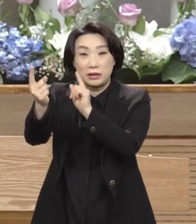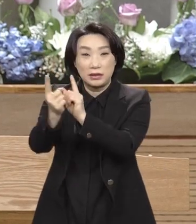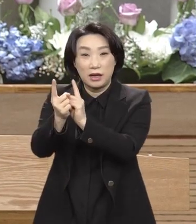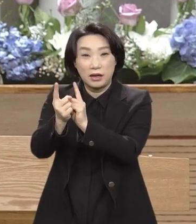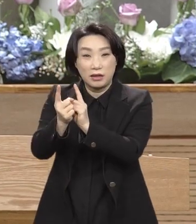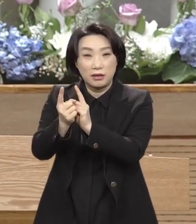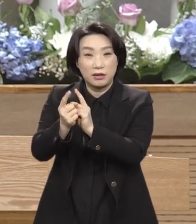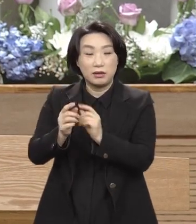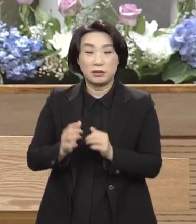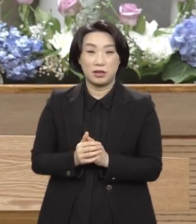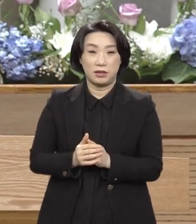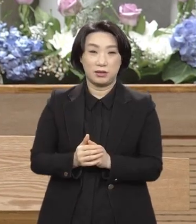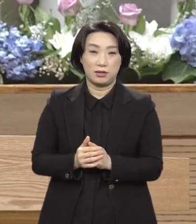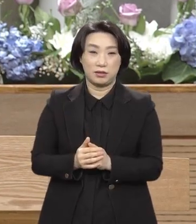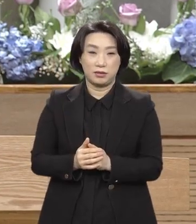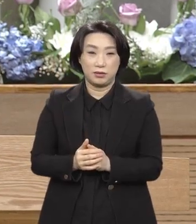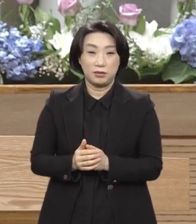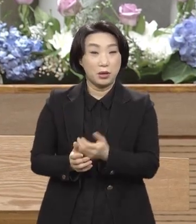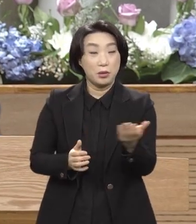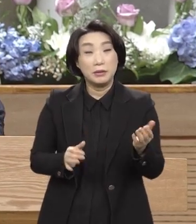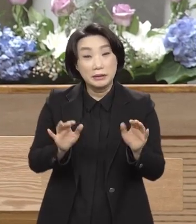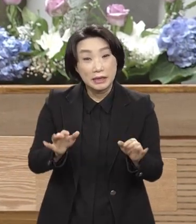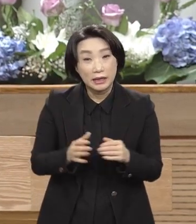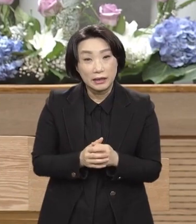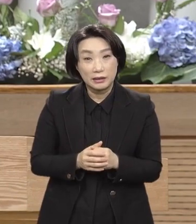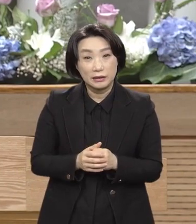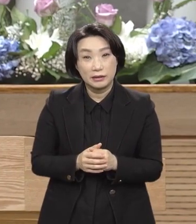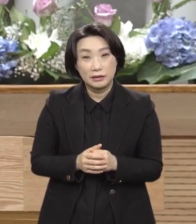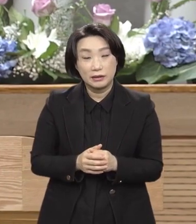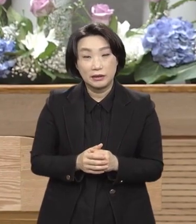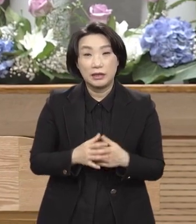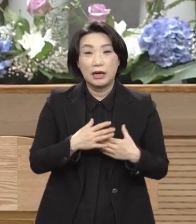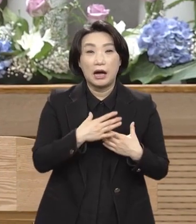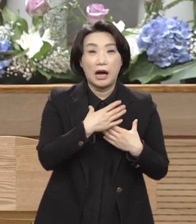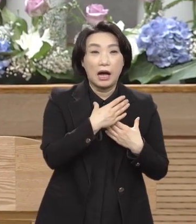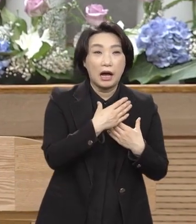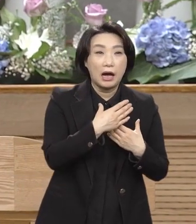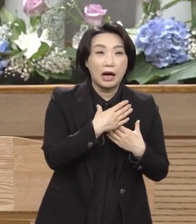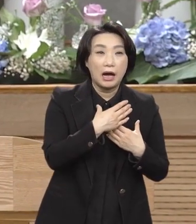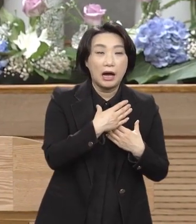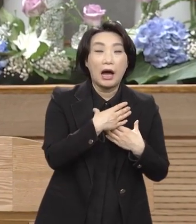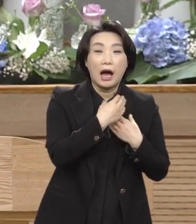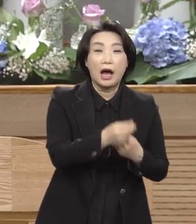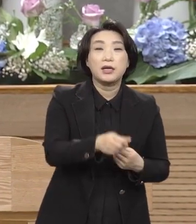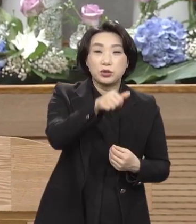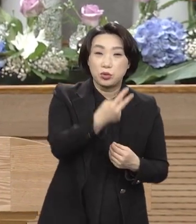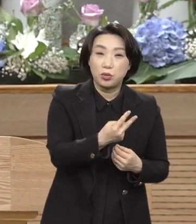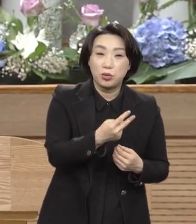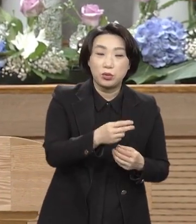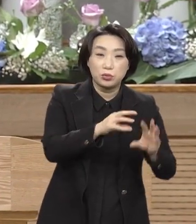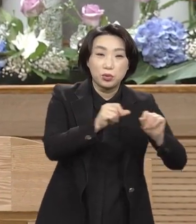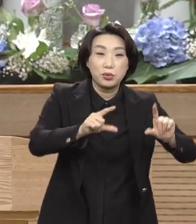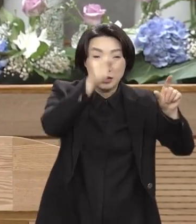저 보세요 안식교는 토요일날 예배였죠 근데